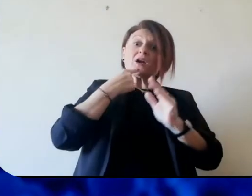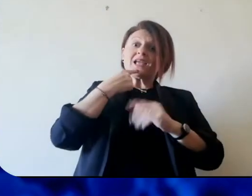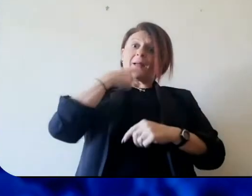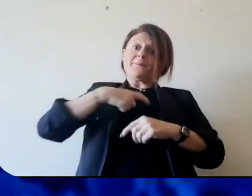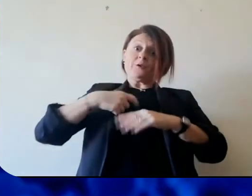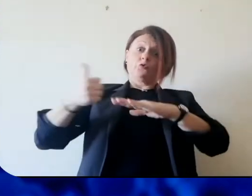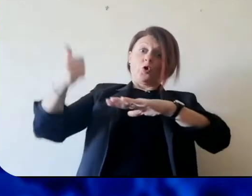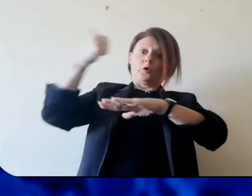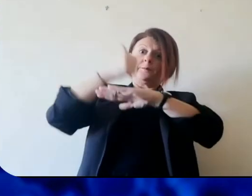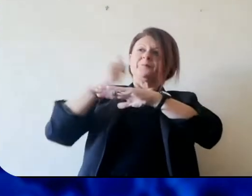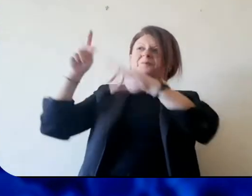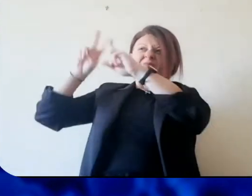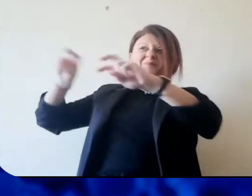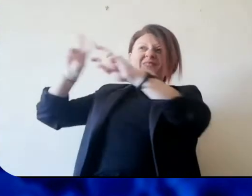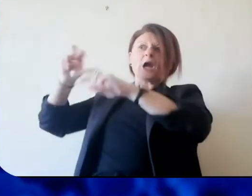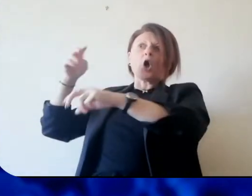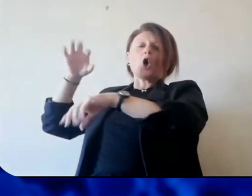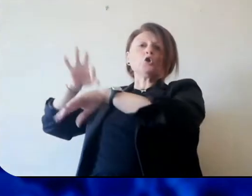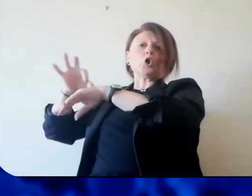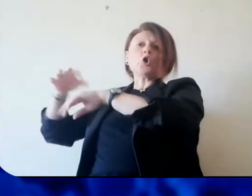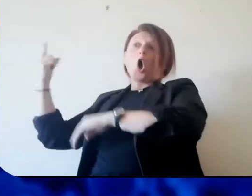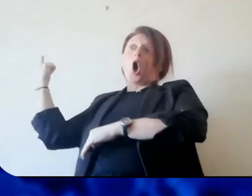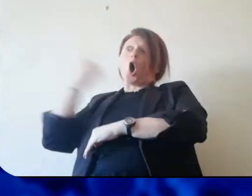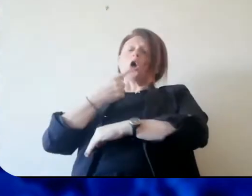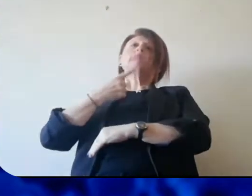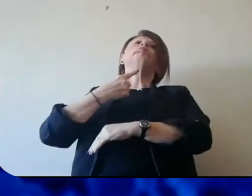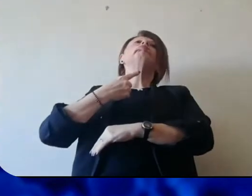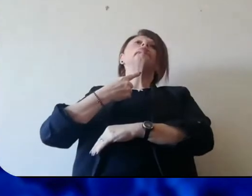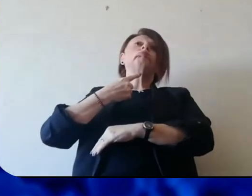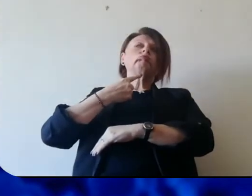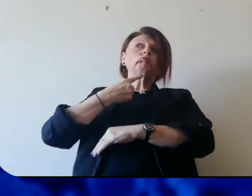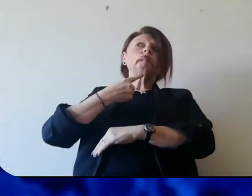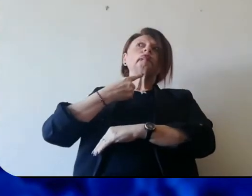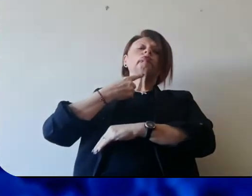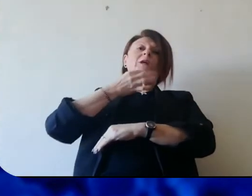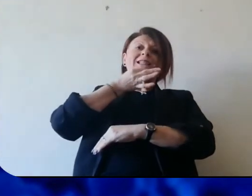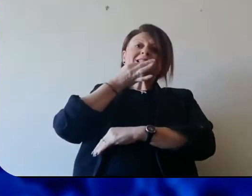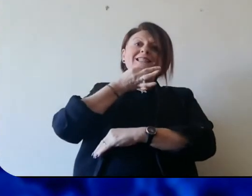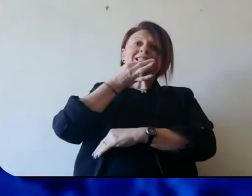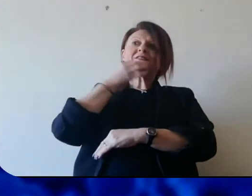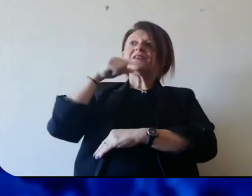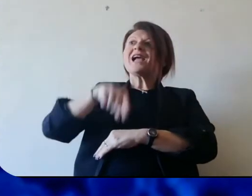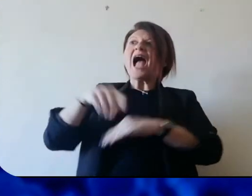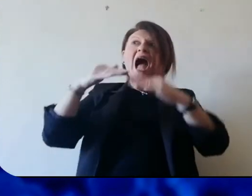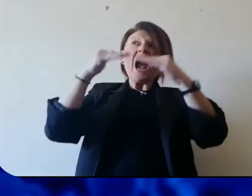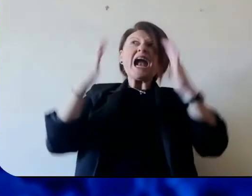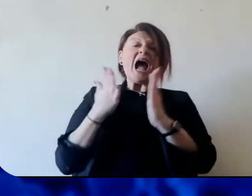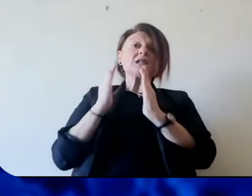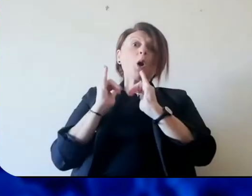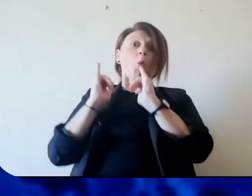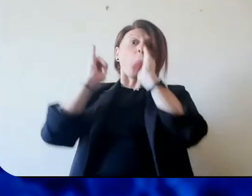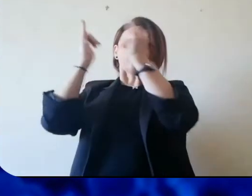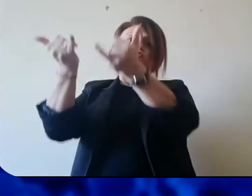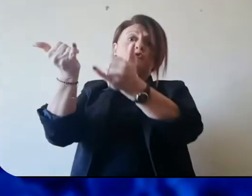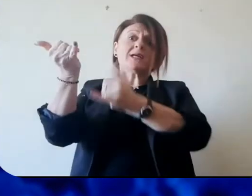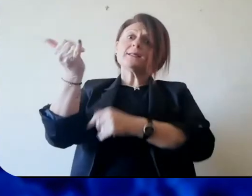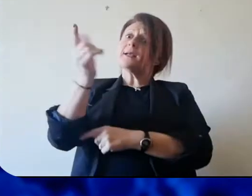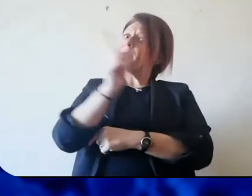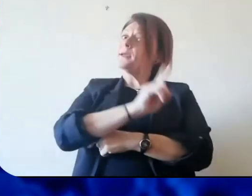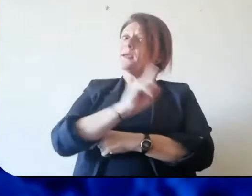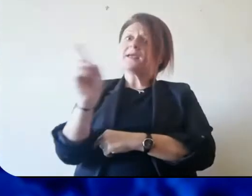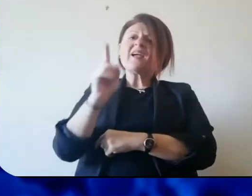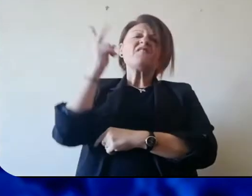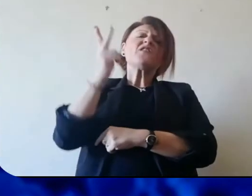hanno avuto indicazioni precise dalla comunità scientifica mondiale. Quindi se oggi non dobbiamo uscire di casa è perché